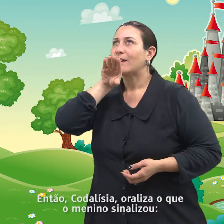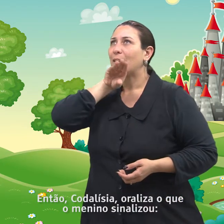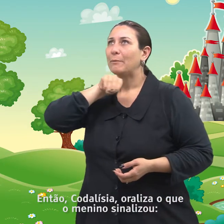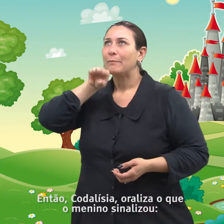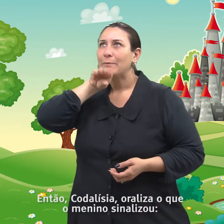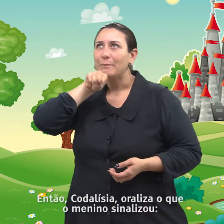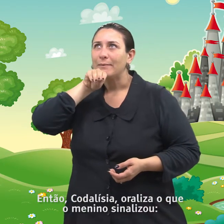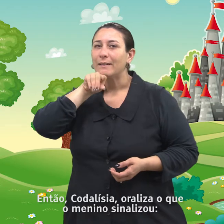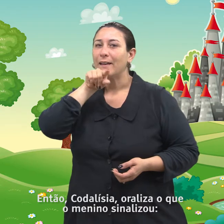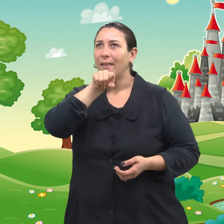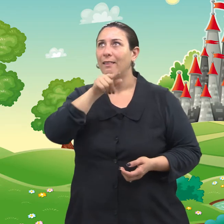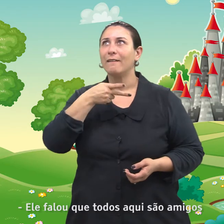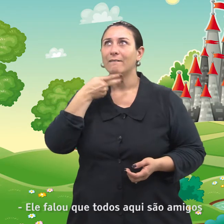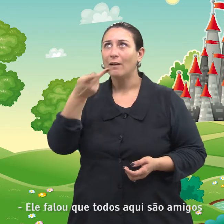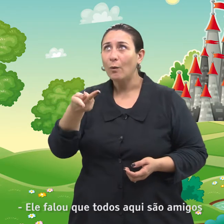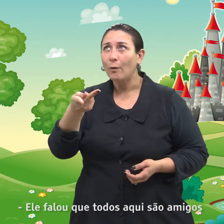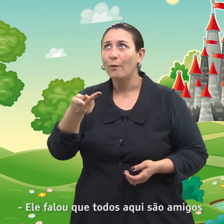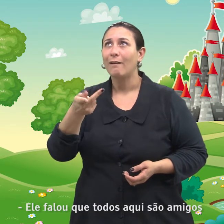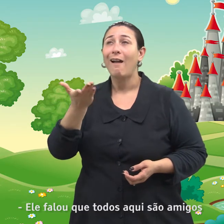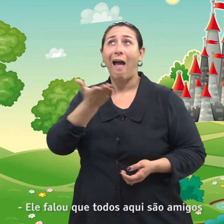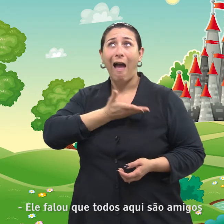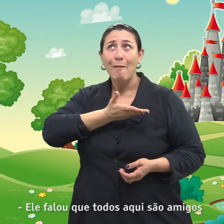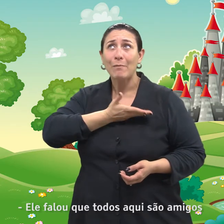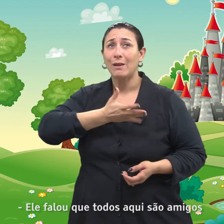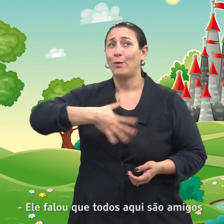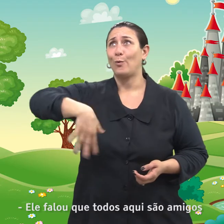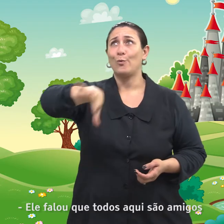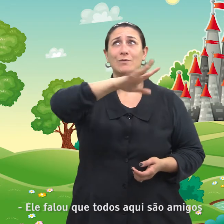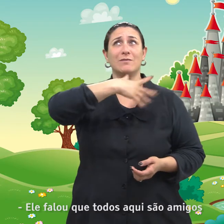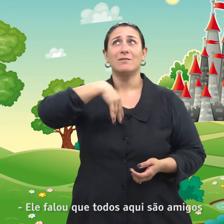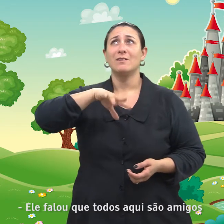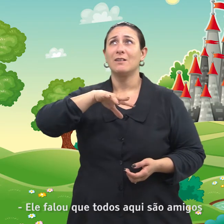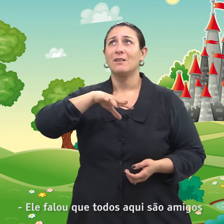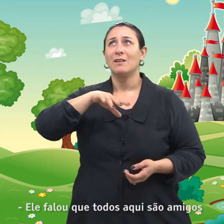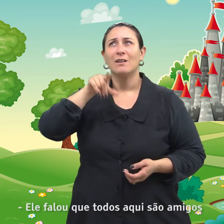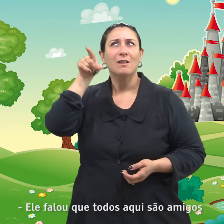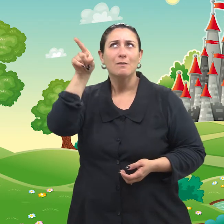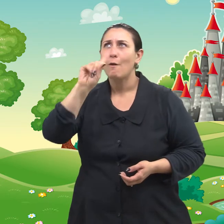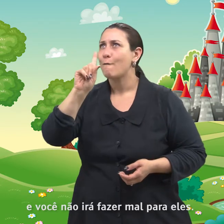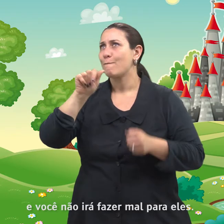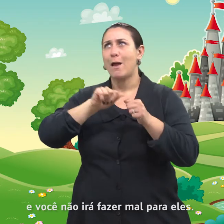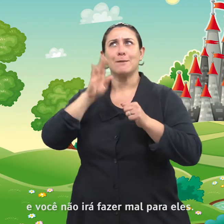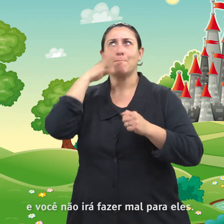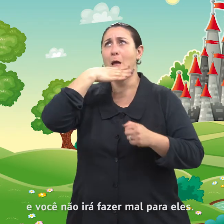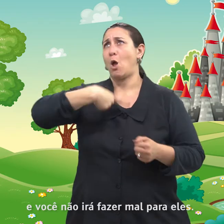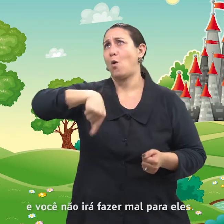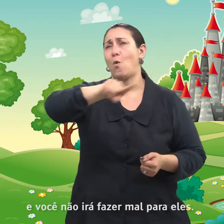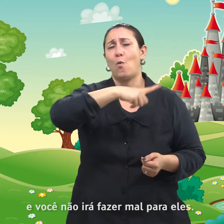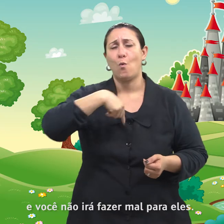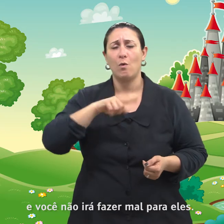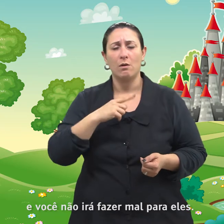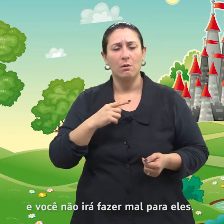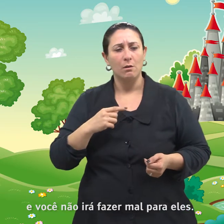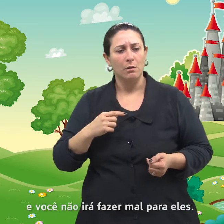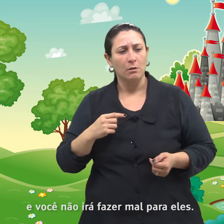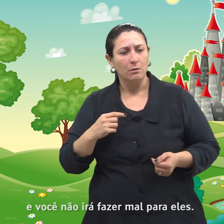menino sinalizou. Ele falou que todos aqui são amigos e você não irá fazer mal para eles.